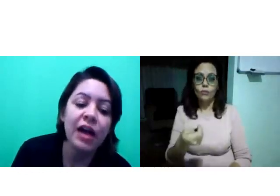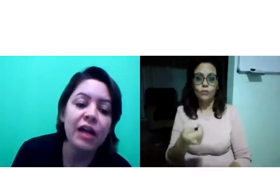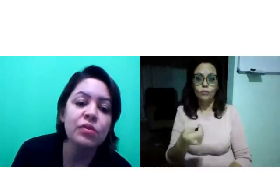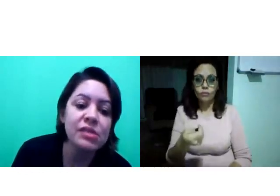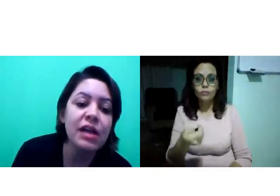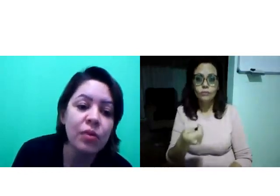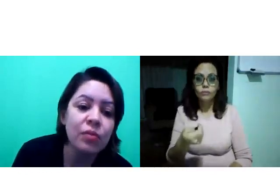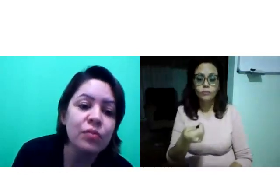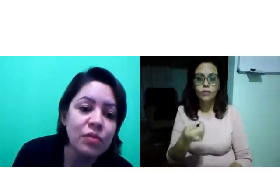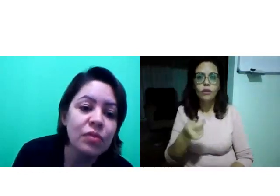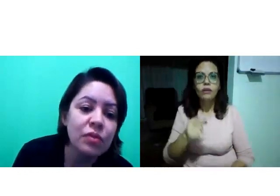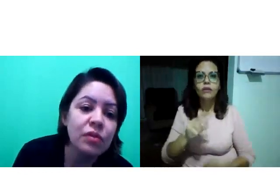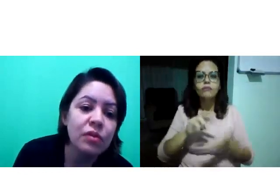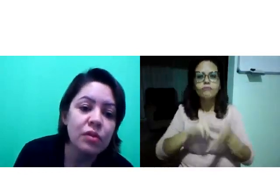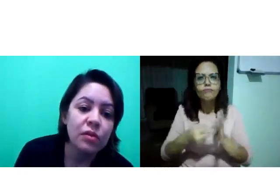significado do sinal.